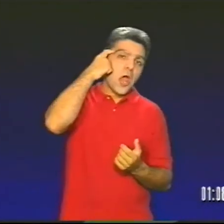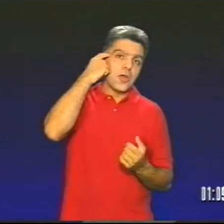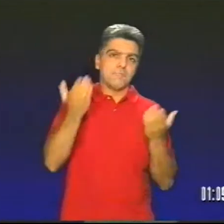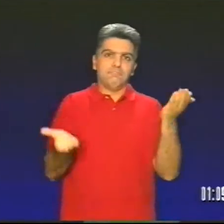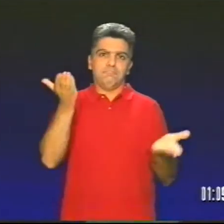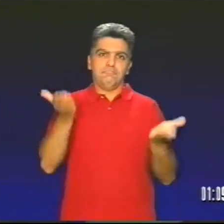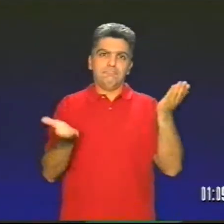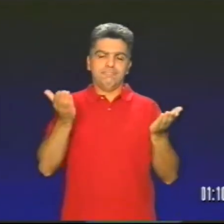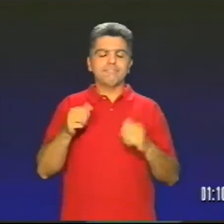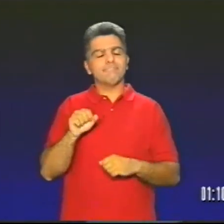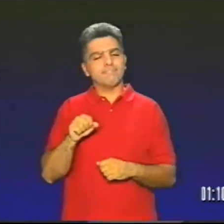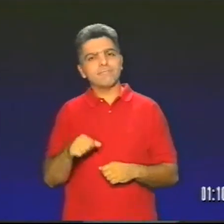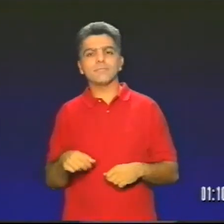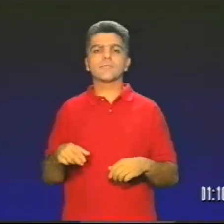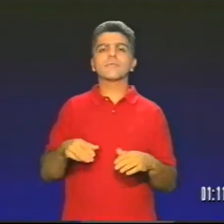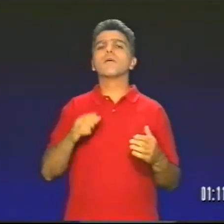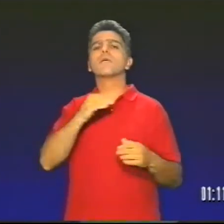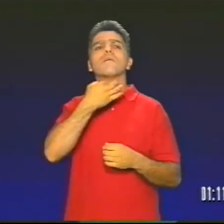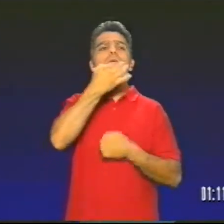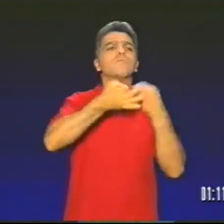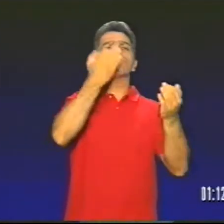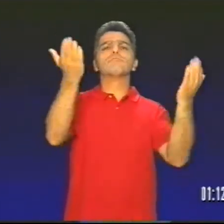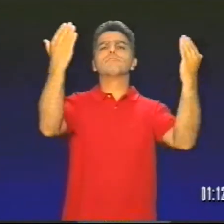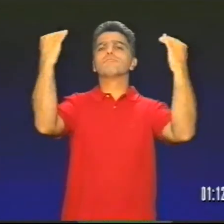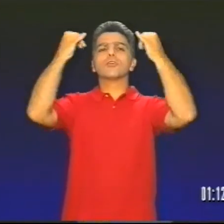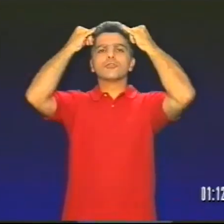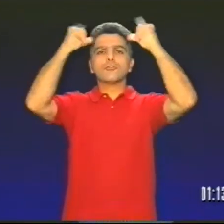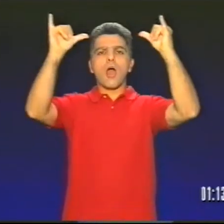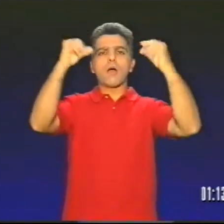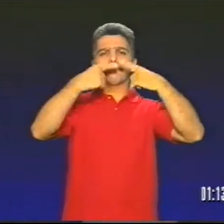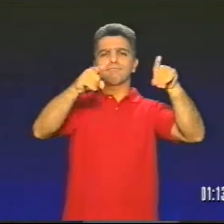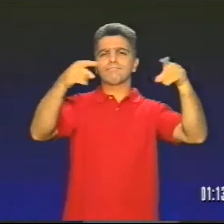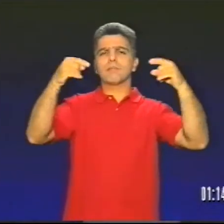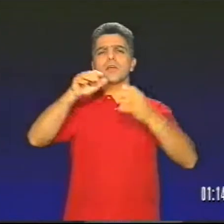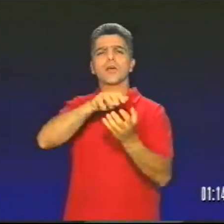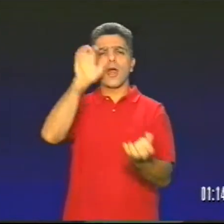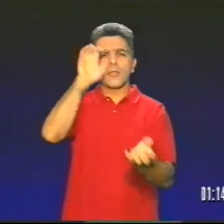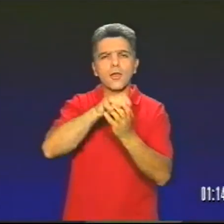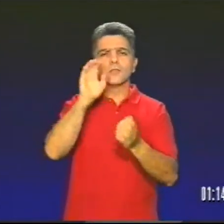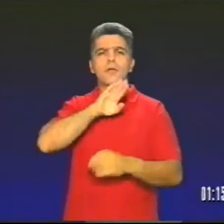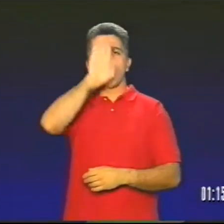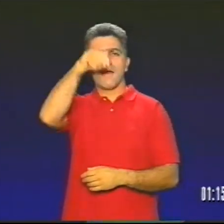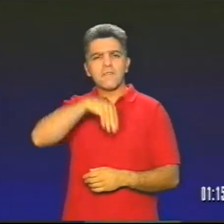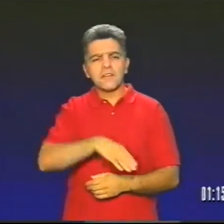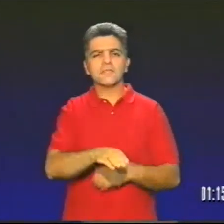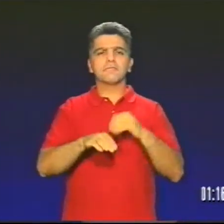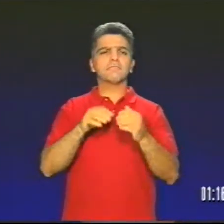Για να δούμε τι μετράει πιο πολύ, η σωματική δύναμη ή το μυαλό Κάλεσαν λοιπόν και όλα τα ζώα που ήταν εκεί γύρω Ο